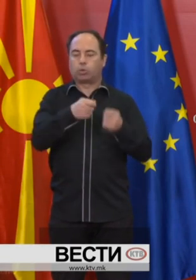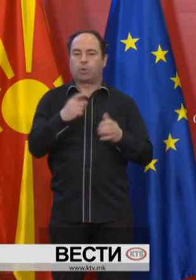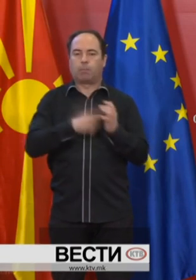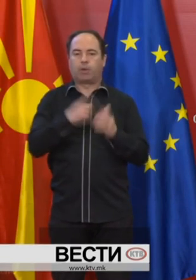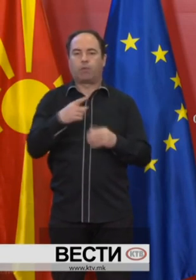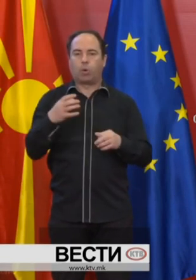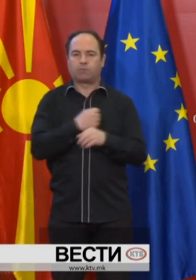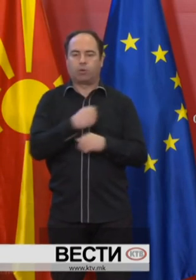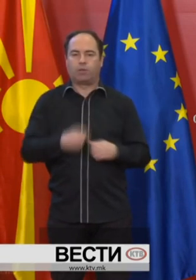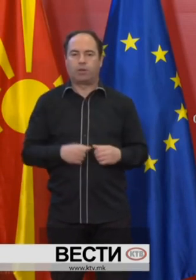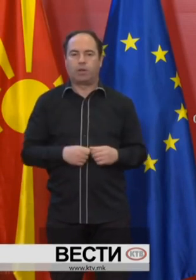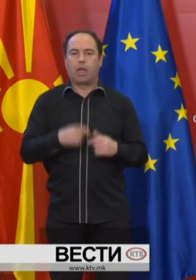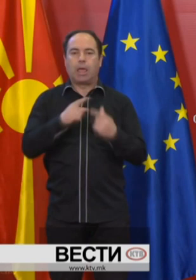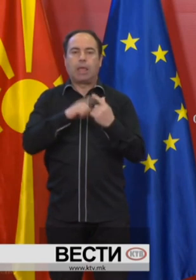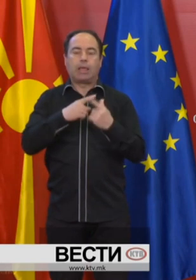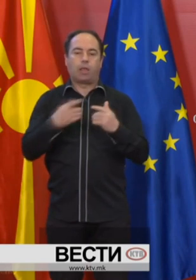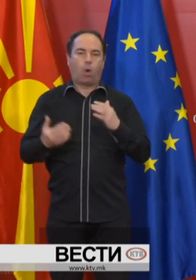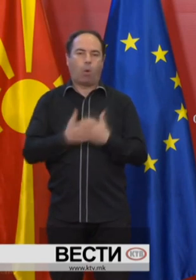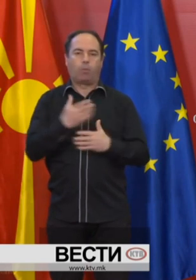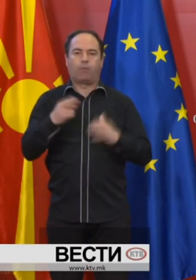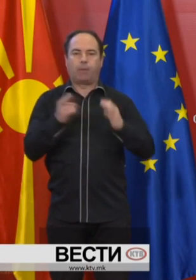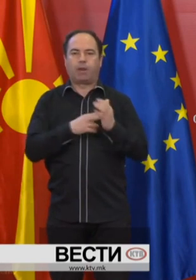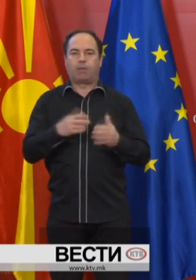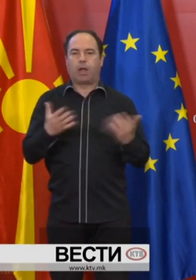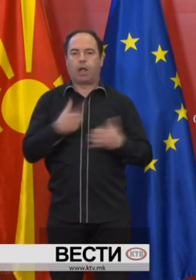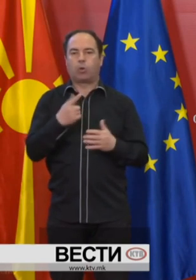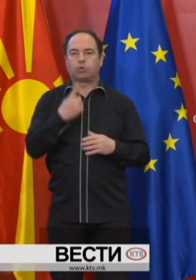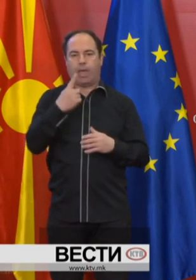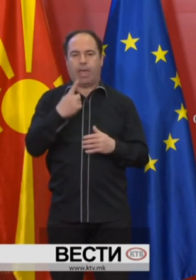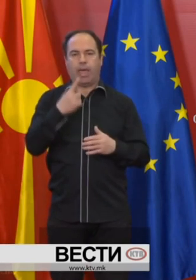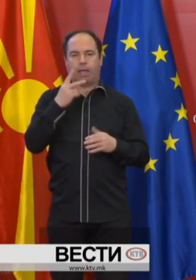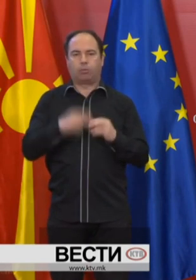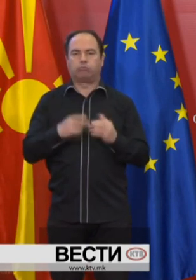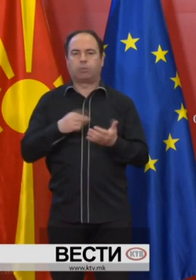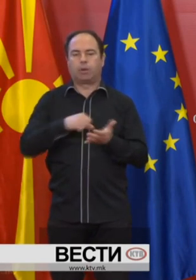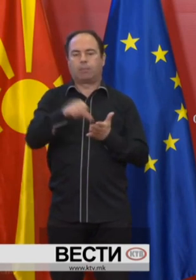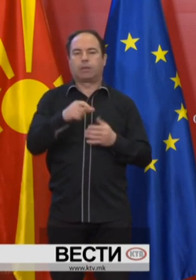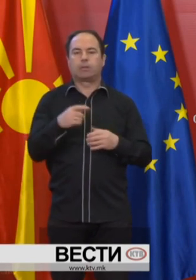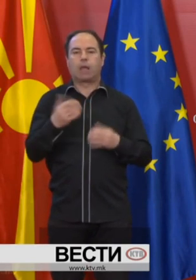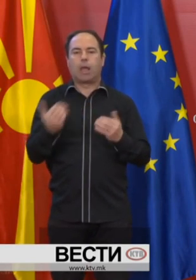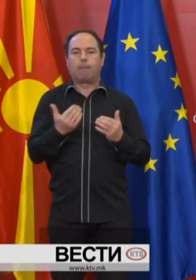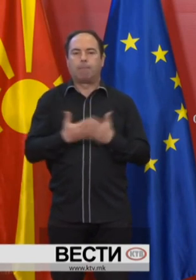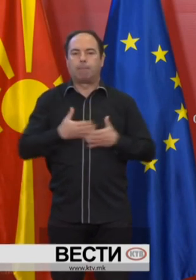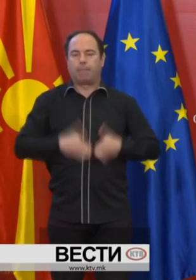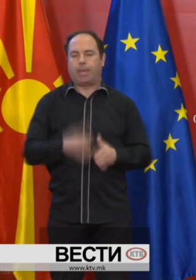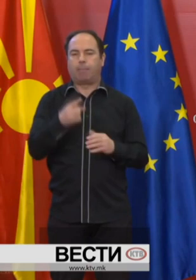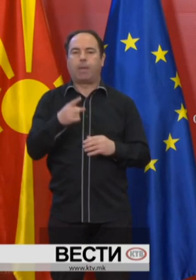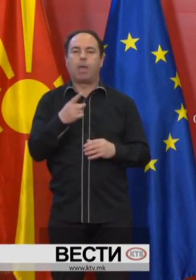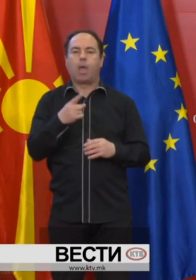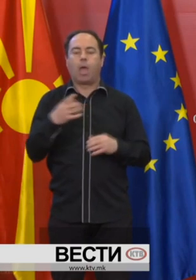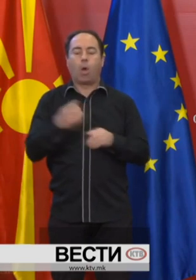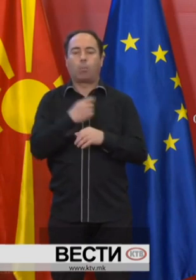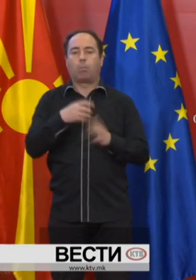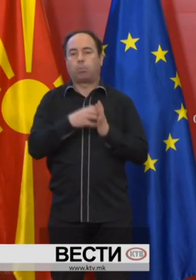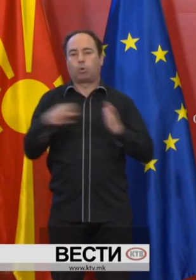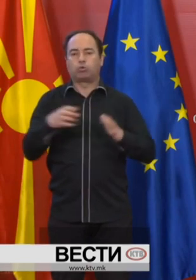барање за остварување или обнова на правата, како што се е еднократна парична помош за новороденче, барање за остварување или